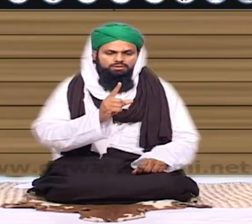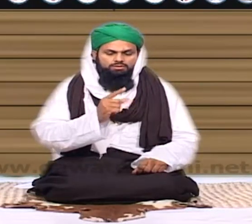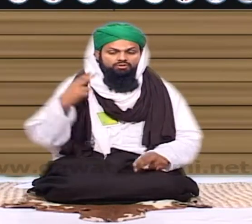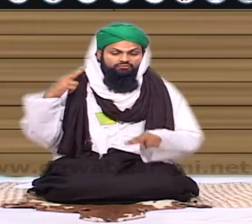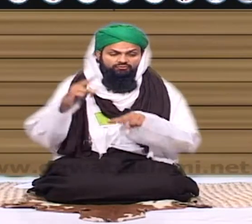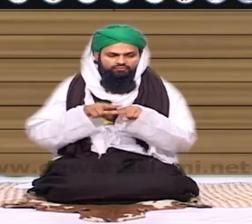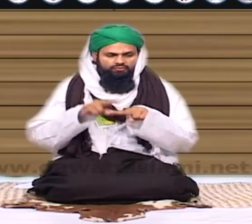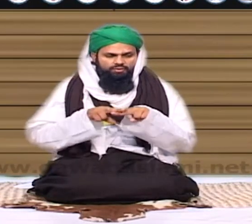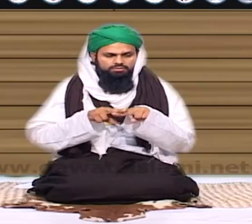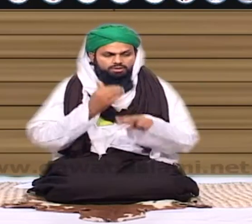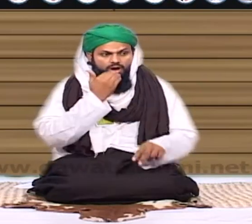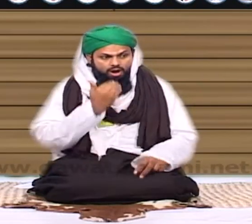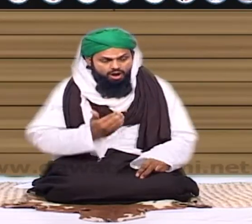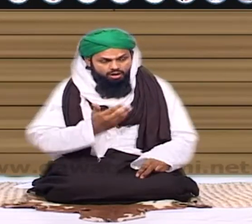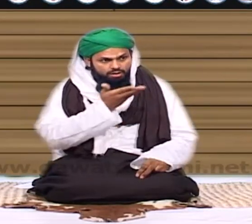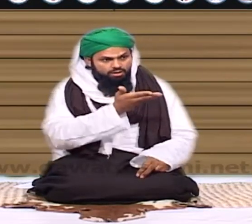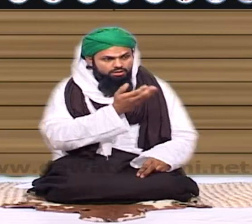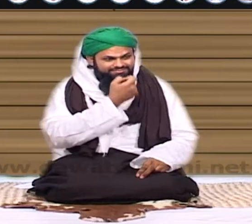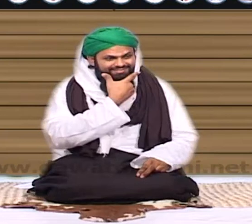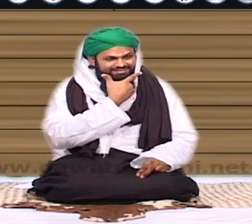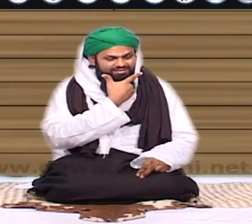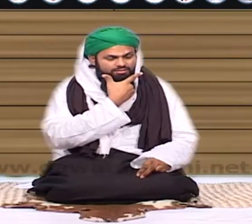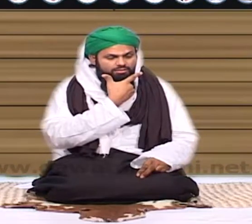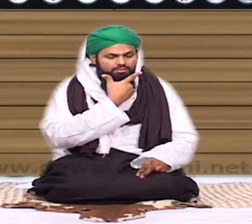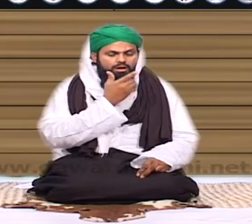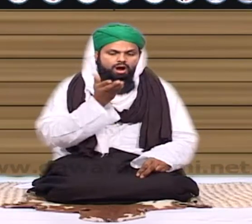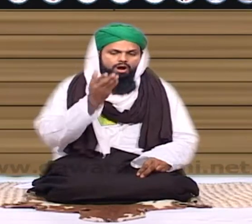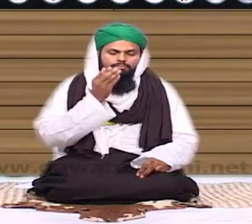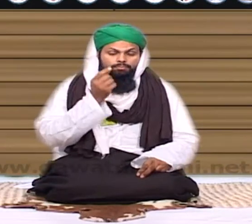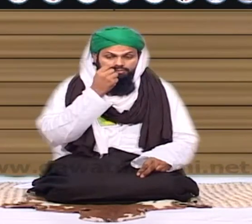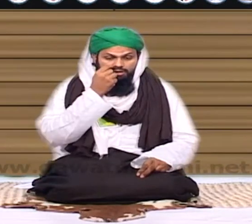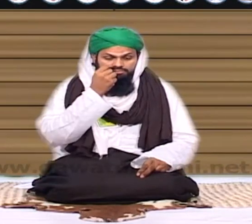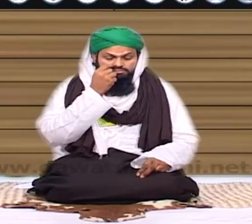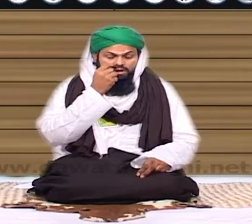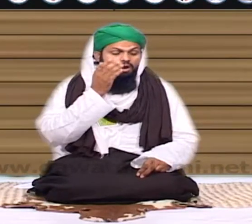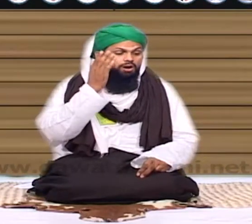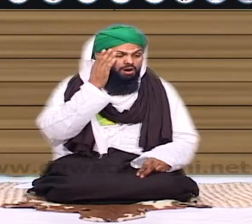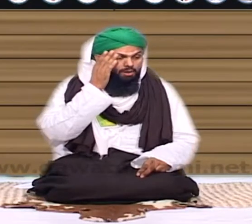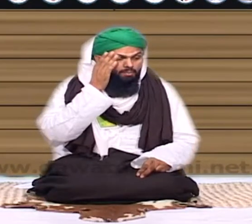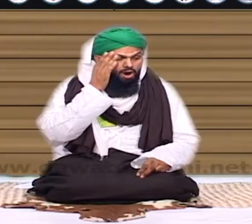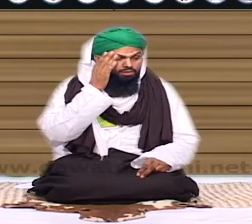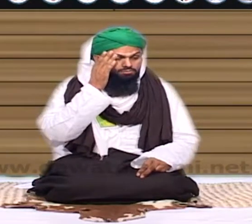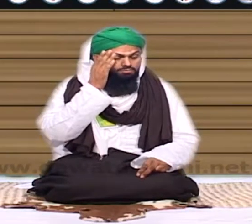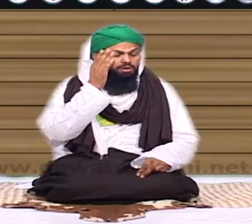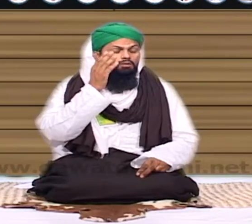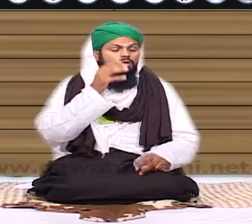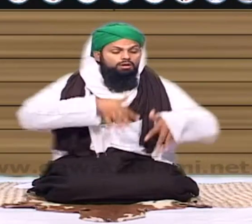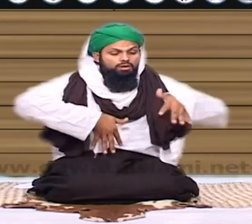ملک الموت ہسنا گوارا نہیں ہے جب یہ نماز کے اوقات میں